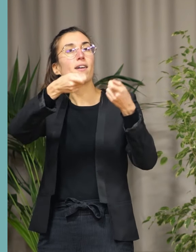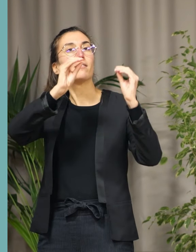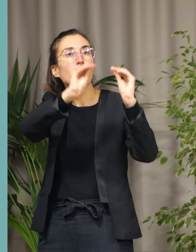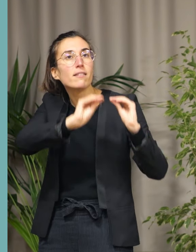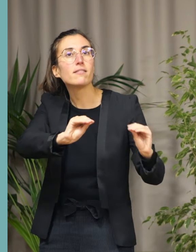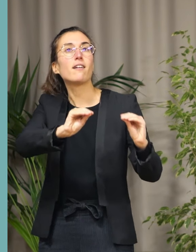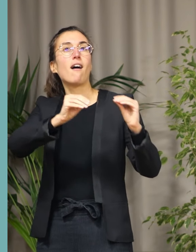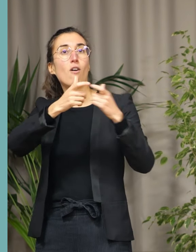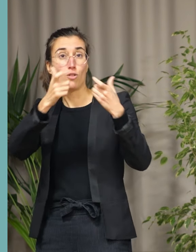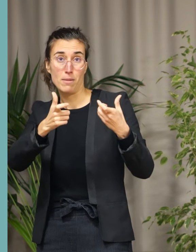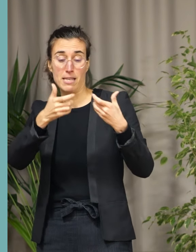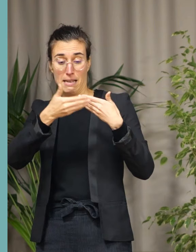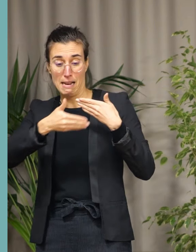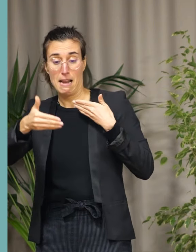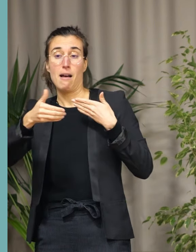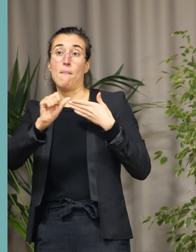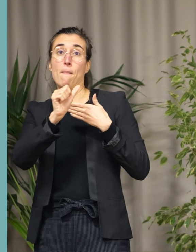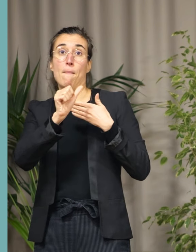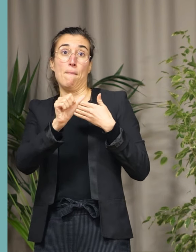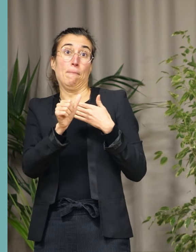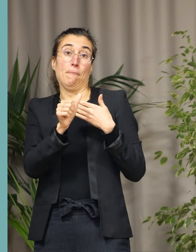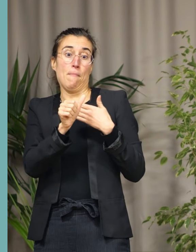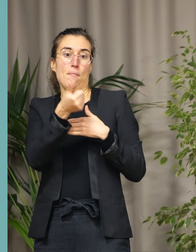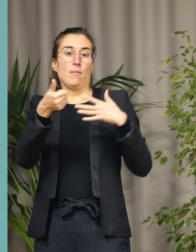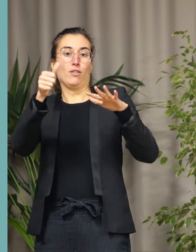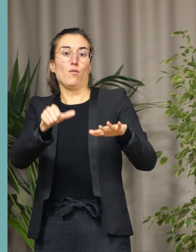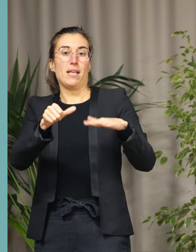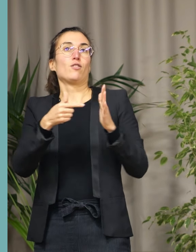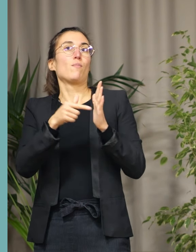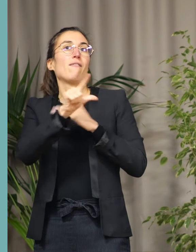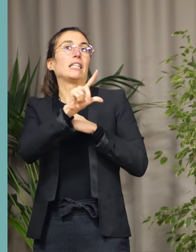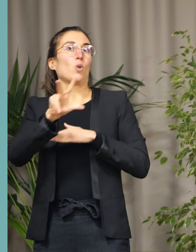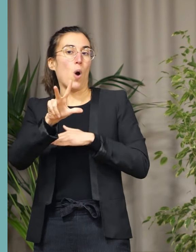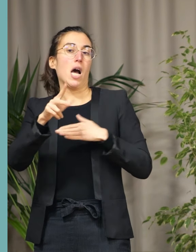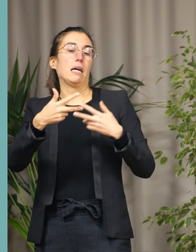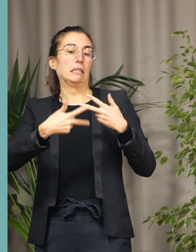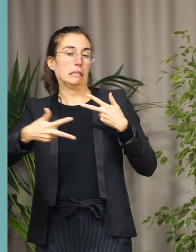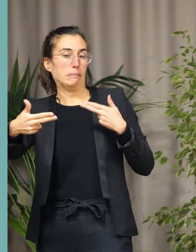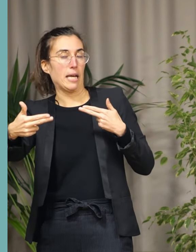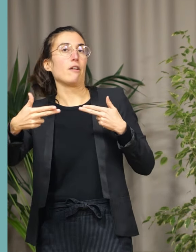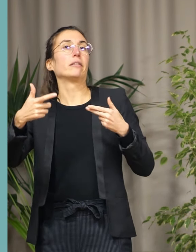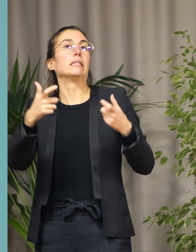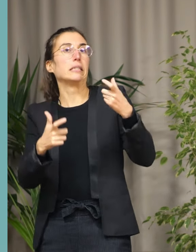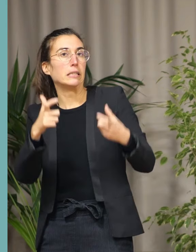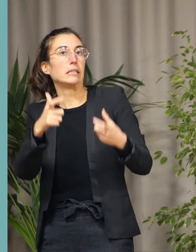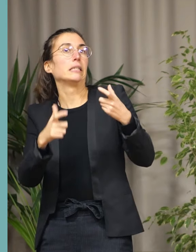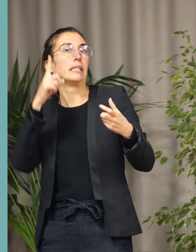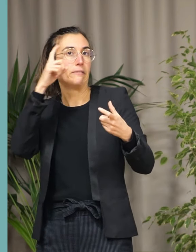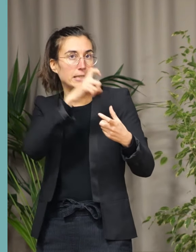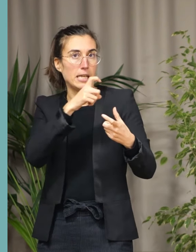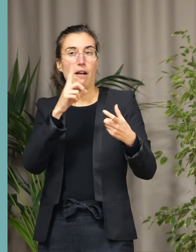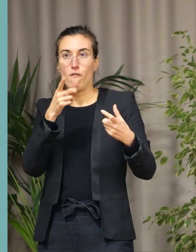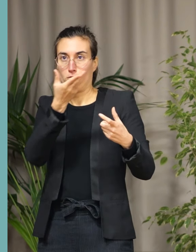certainement difficile à franchir. Une période compliquée qui demandera sans doute courage et résistance.